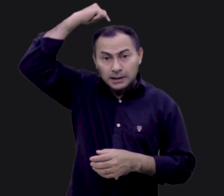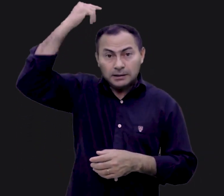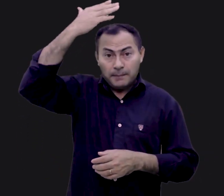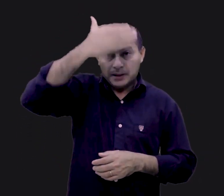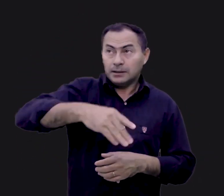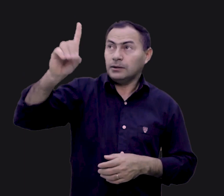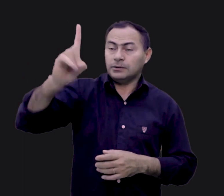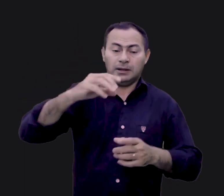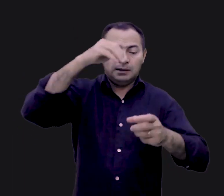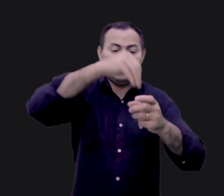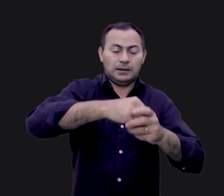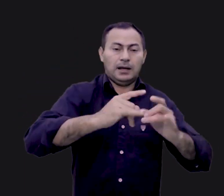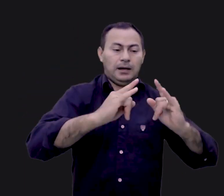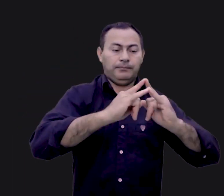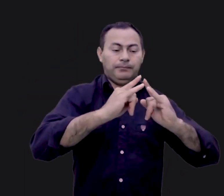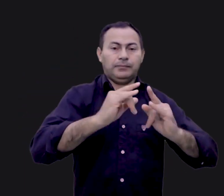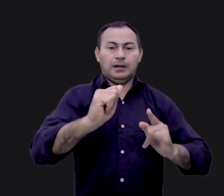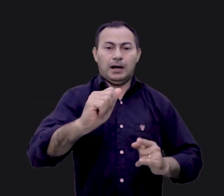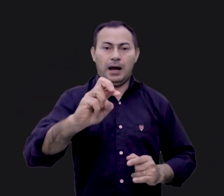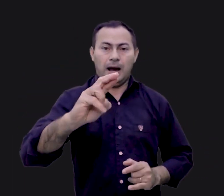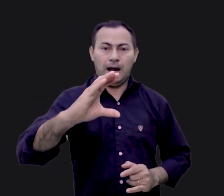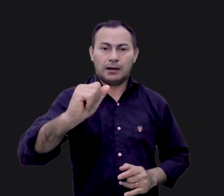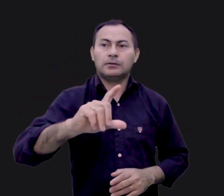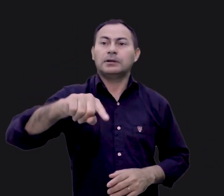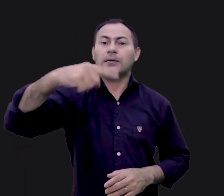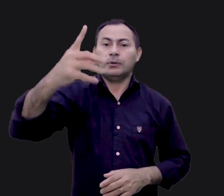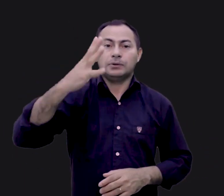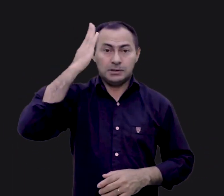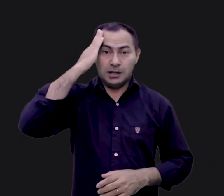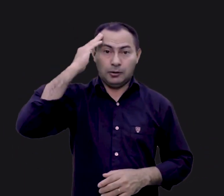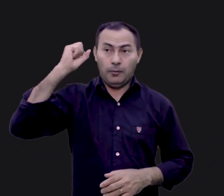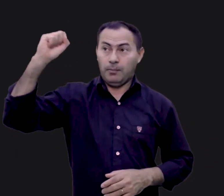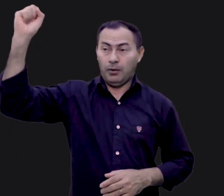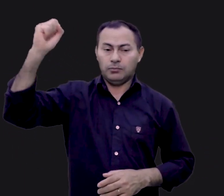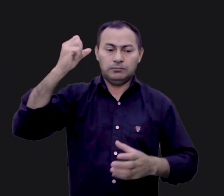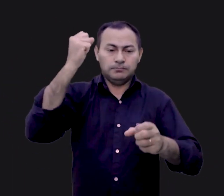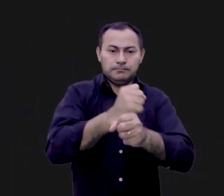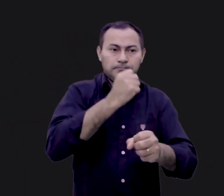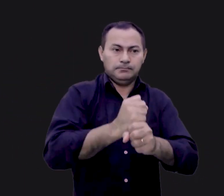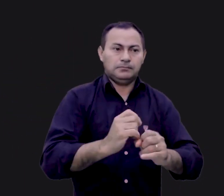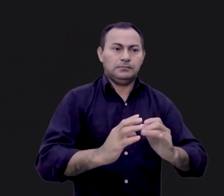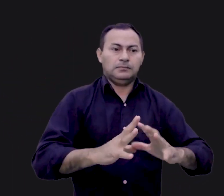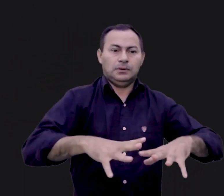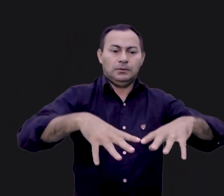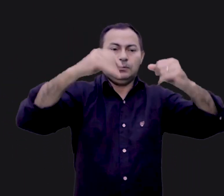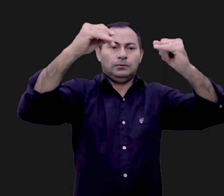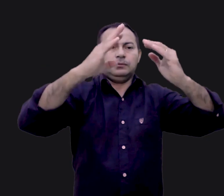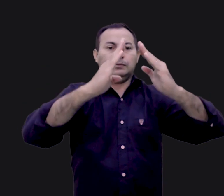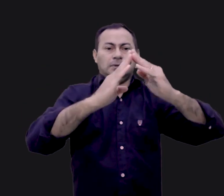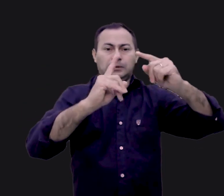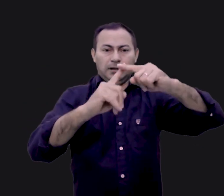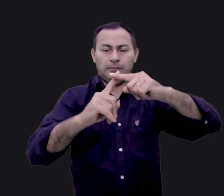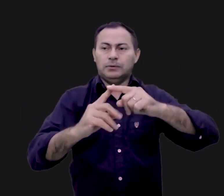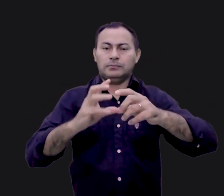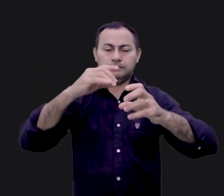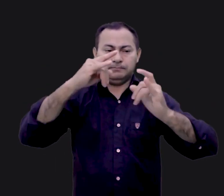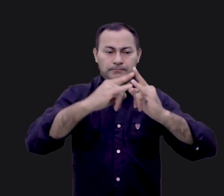de Deus estava na arca. Mais tarde, quando Salomão construiu o templo, lá estava a arca e a presença de Deus.